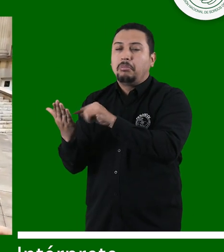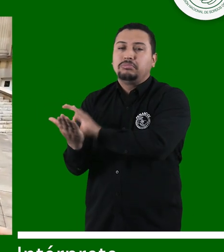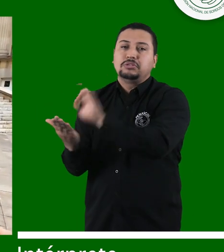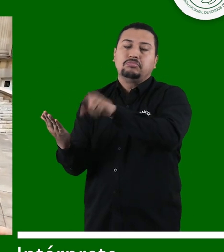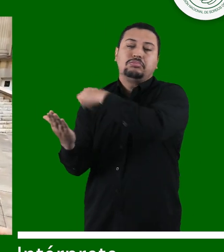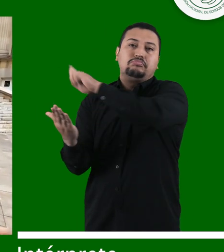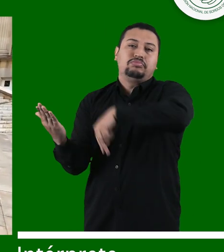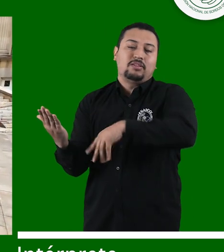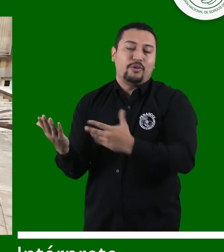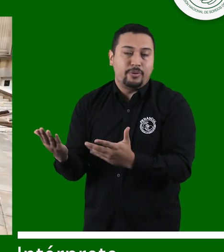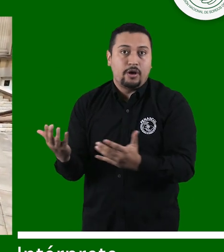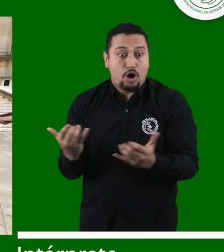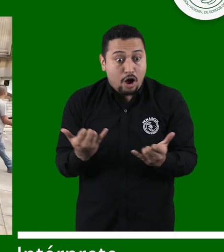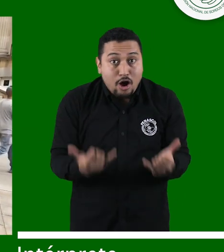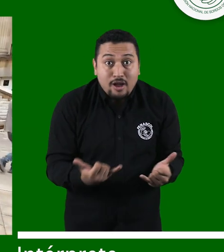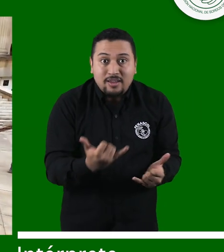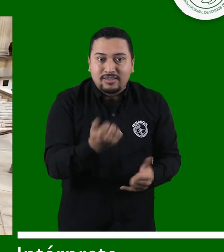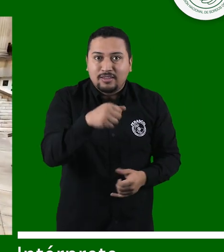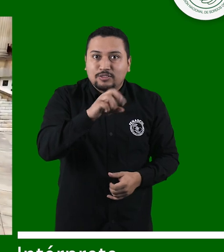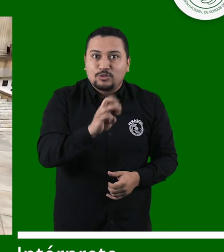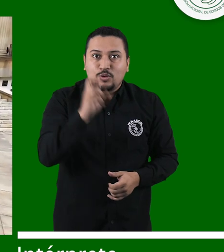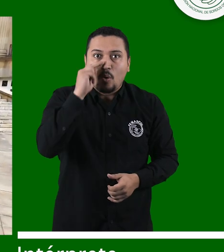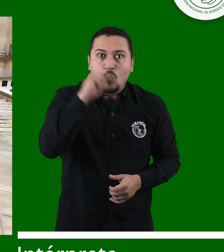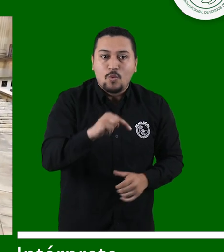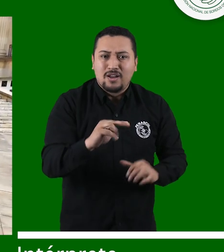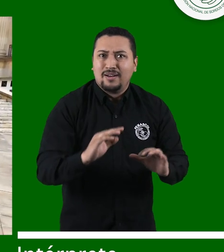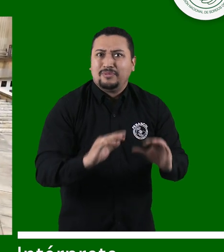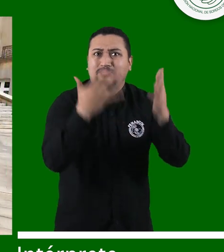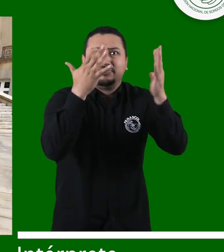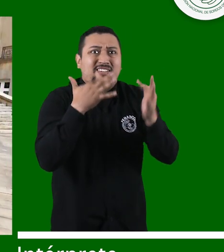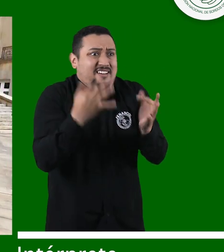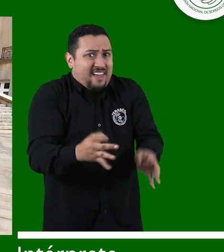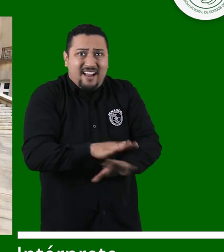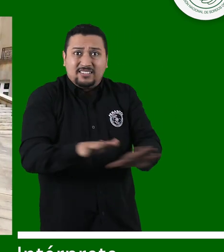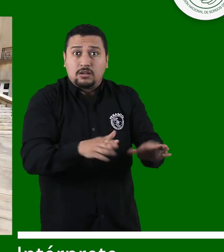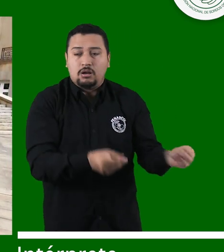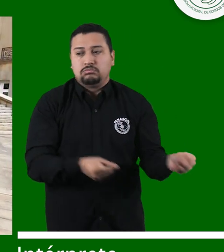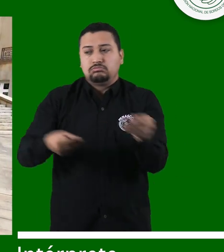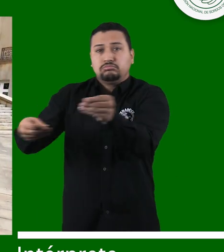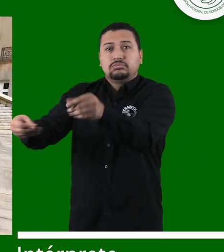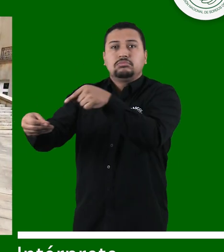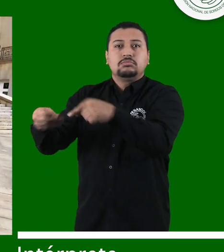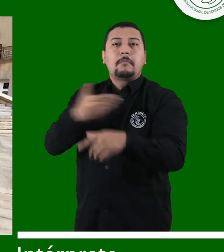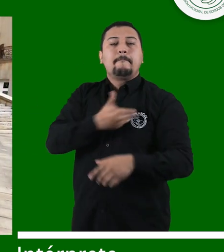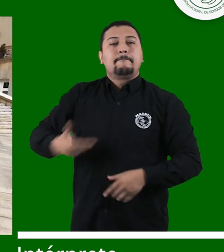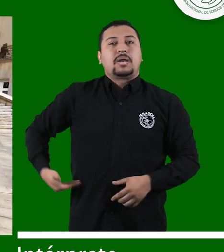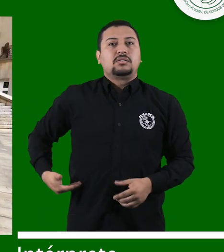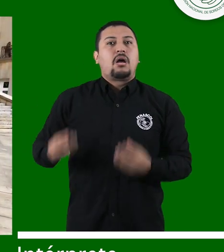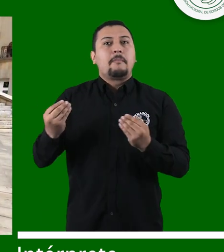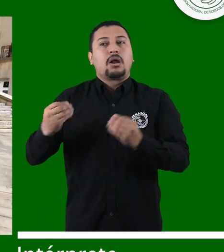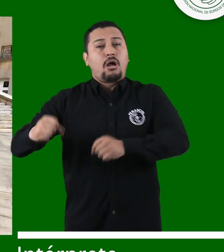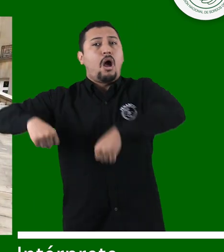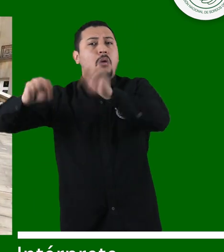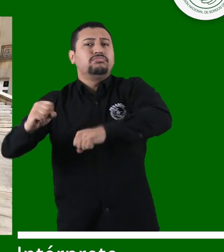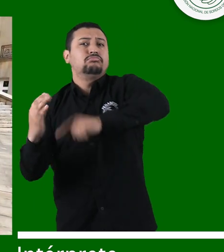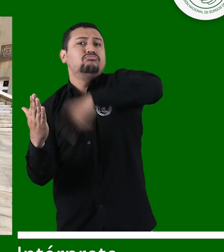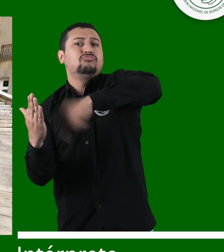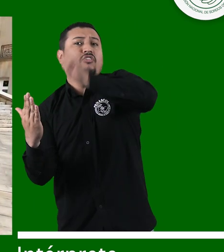18 de junio, celebramos que es una realidad y que pasa a sanción presidencial. Esperamos que sea muy pronto.